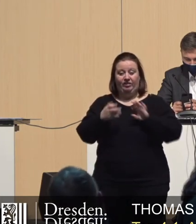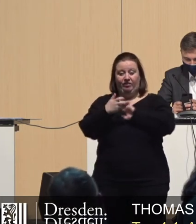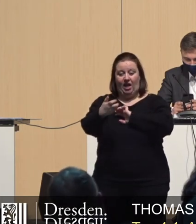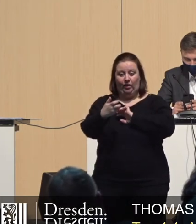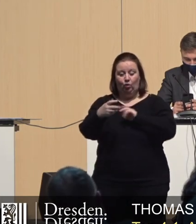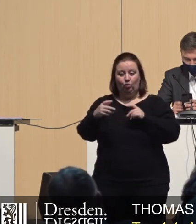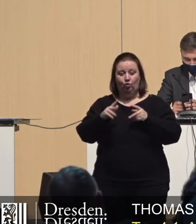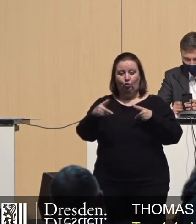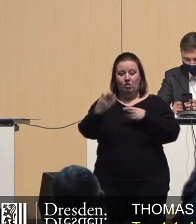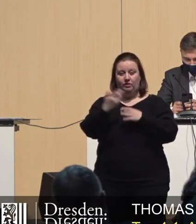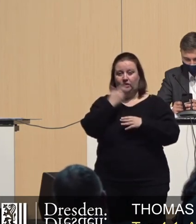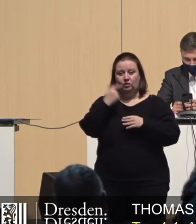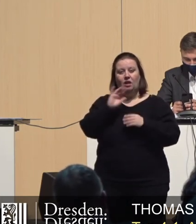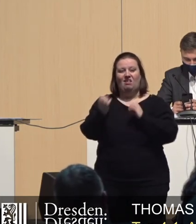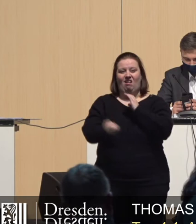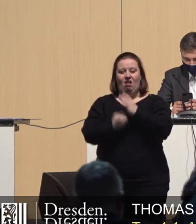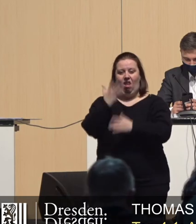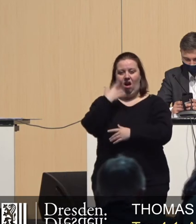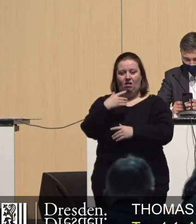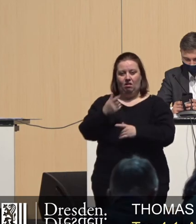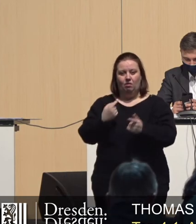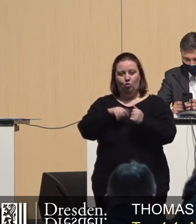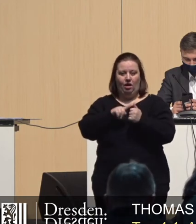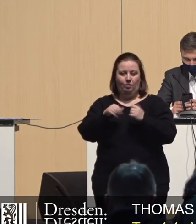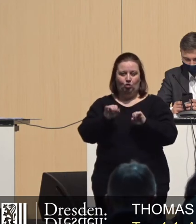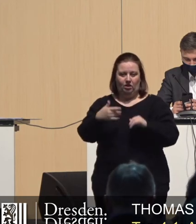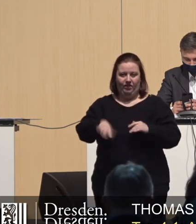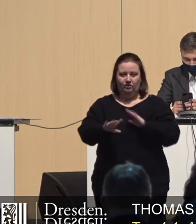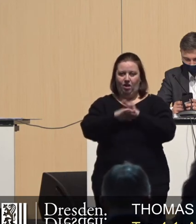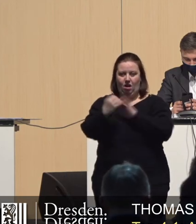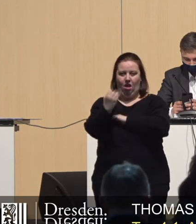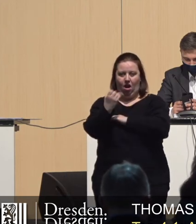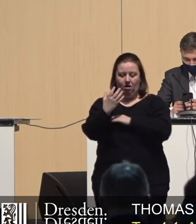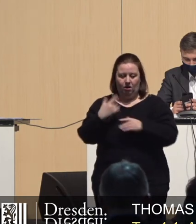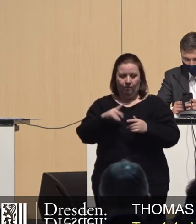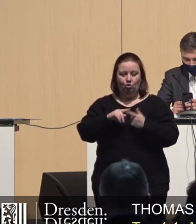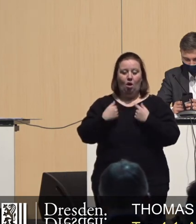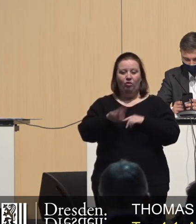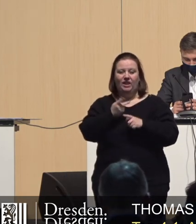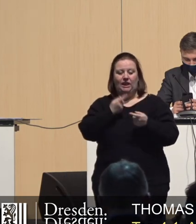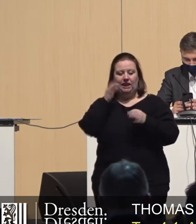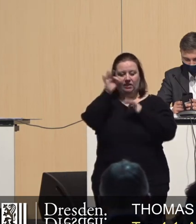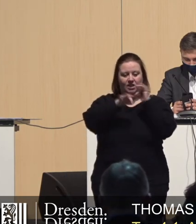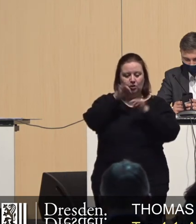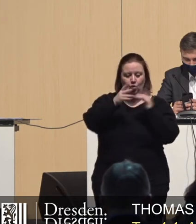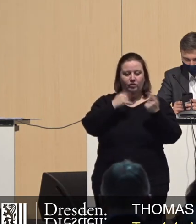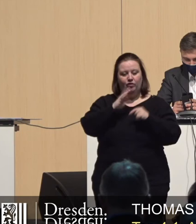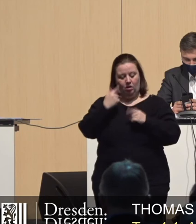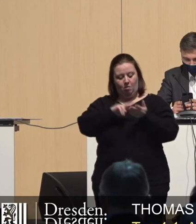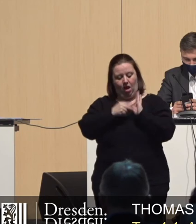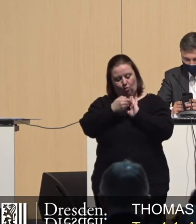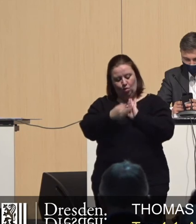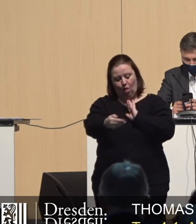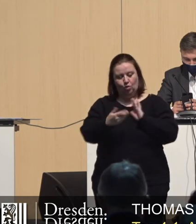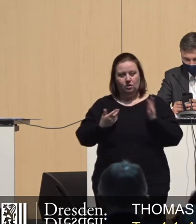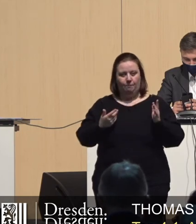der Übergangsfrist wäre eine Klagewelle gegen die Stadt ein mögliches Szenario. Investoren, umfangreiche Planungen nach den Vorgaben der Stadt angestoßen